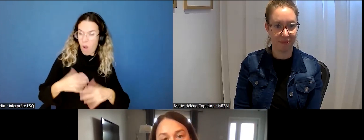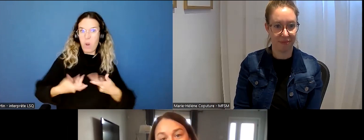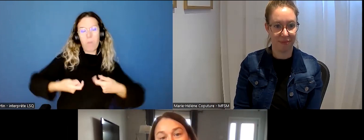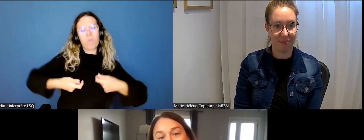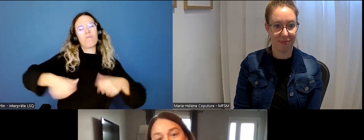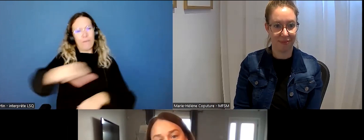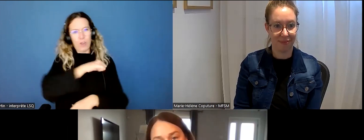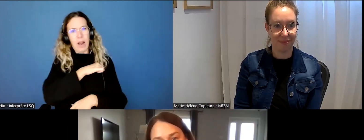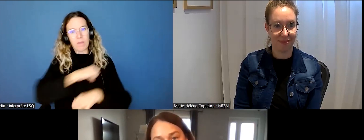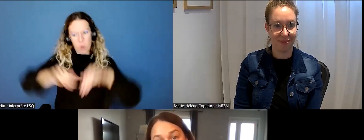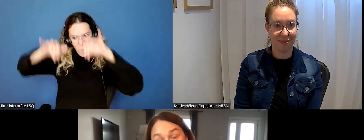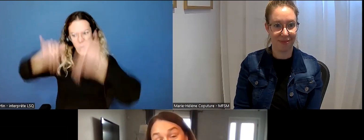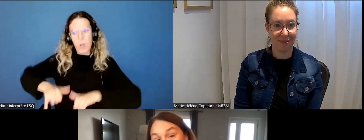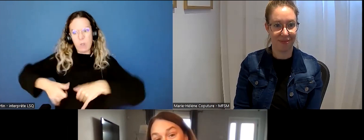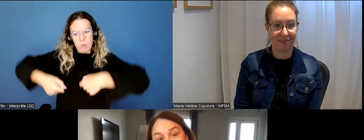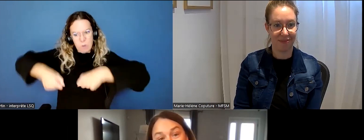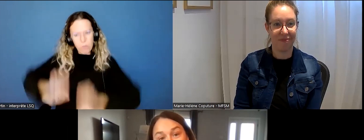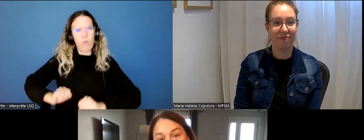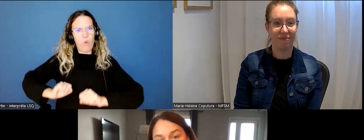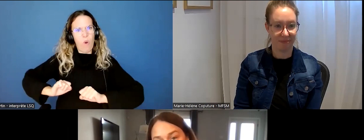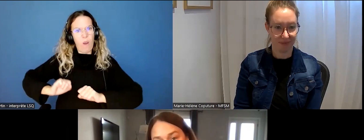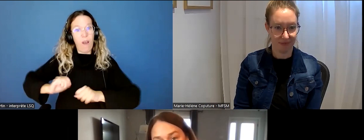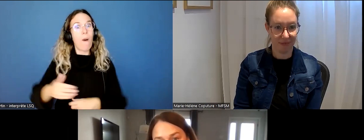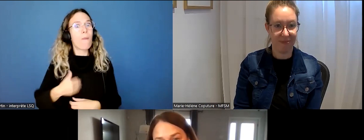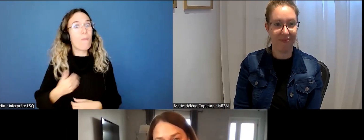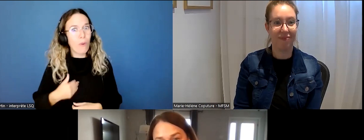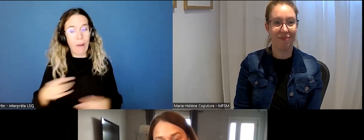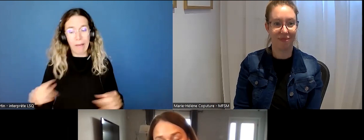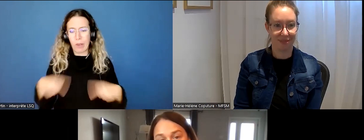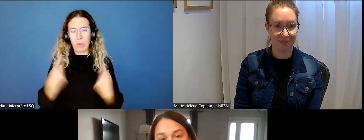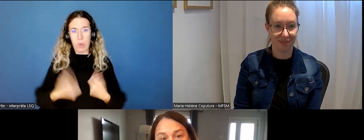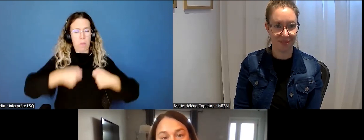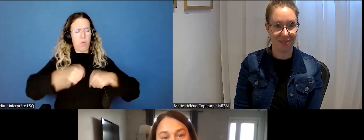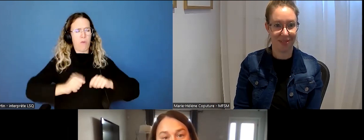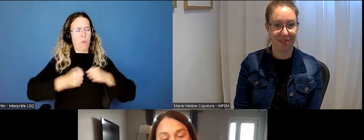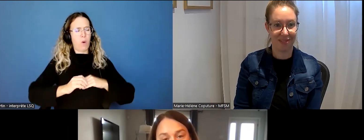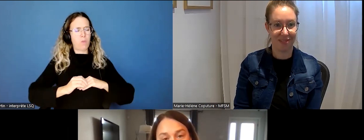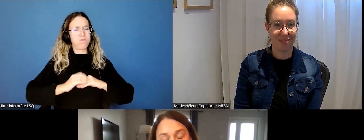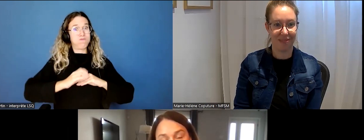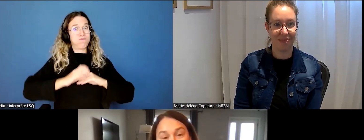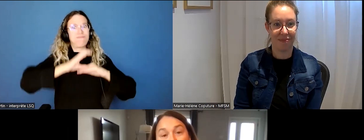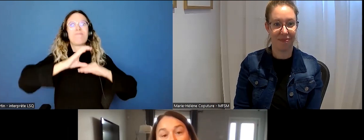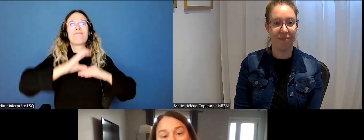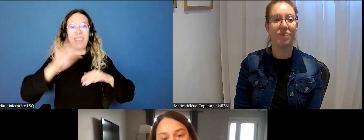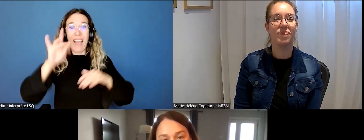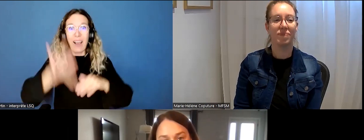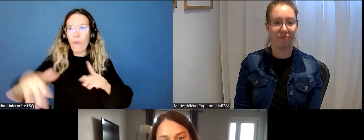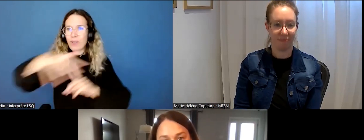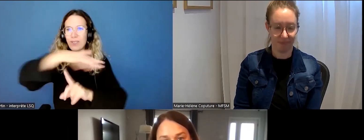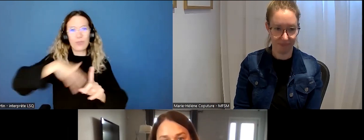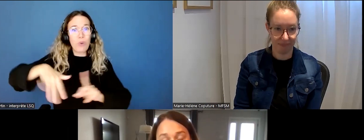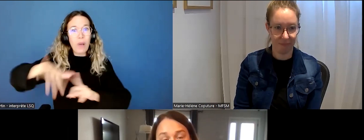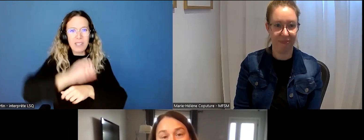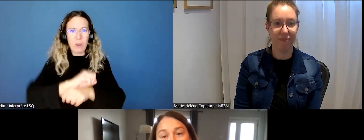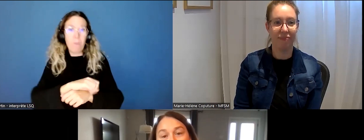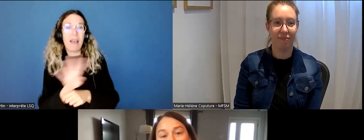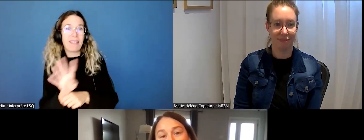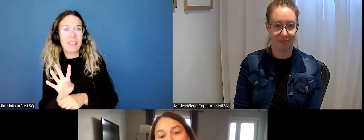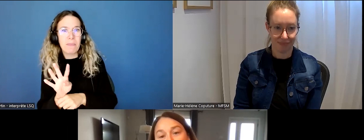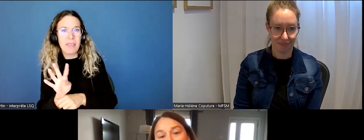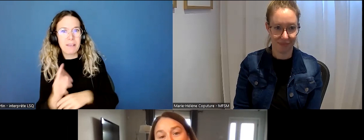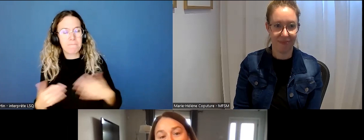violences pour garder le pouvoir parce qu'il y avait tellement gagné de pouvoir à cause des circonstances de la pandémie.